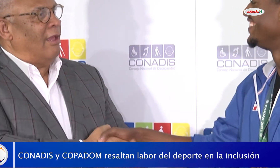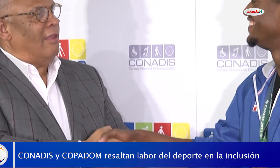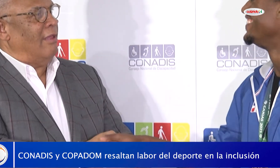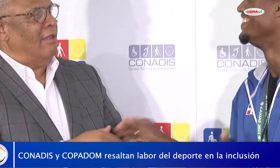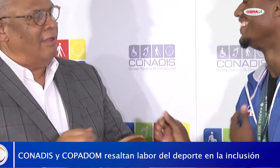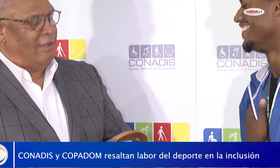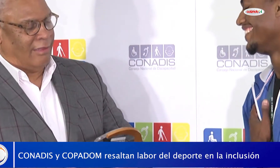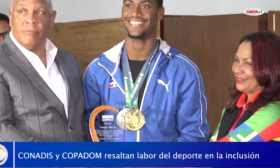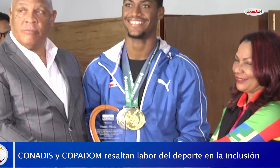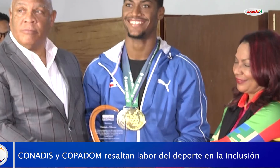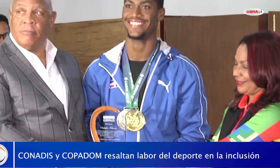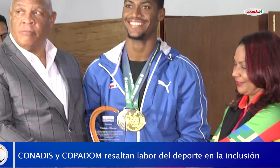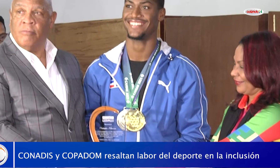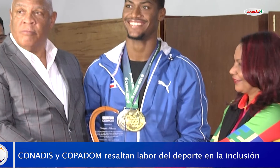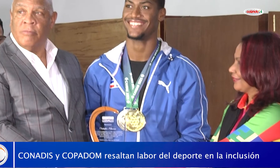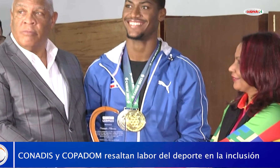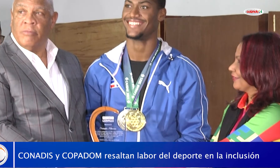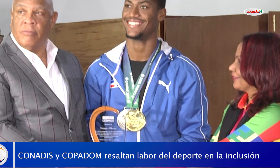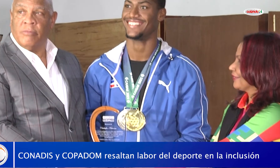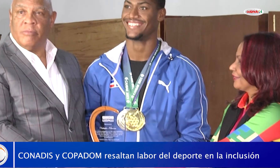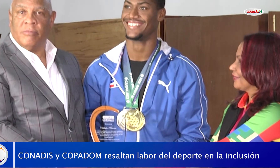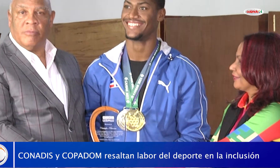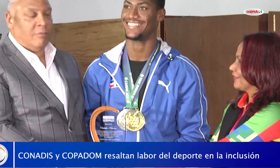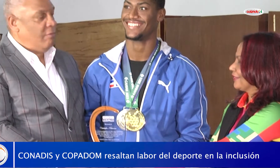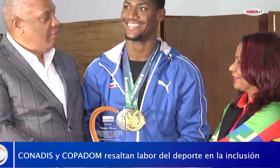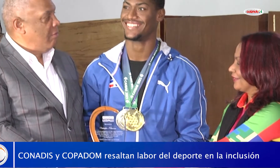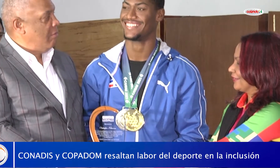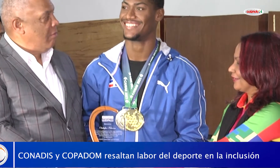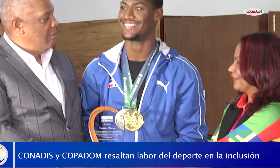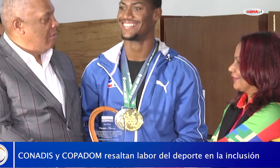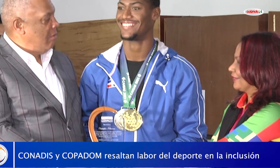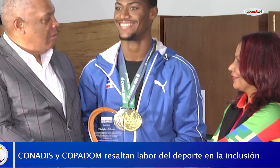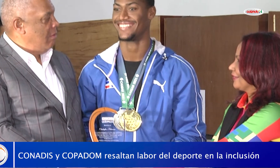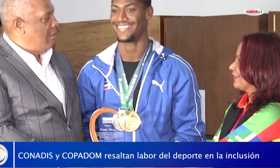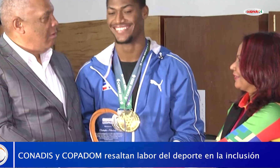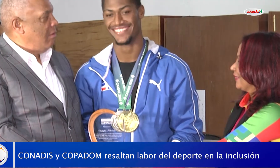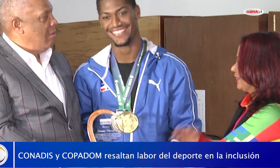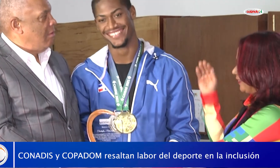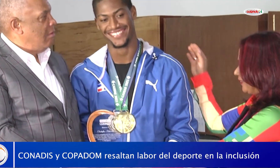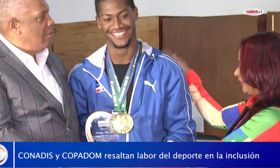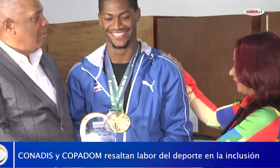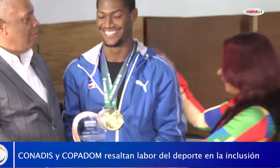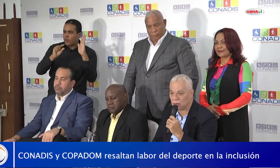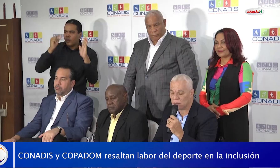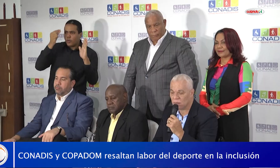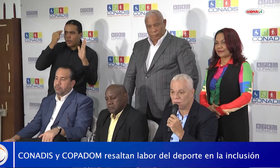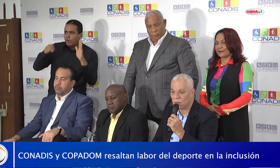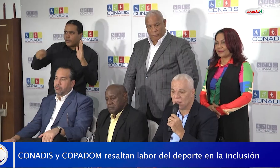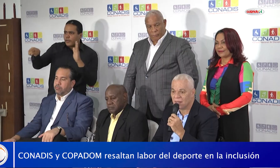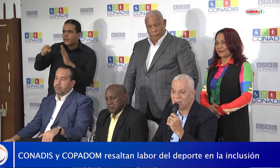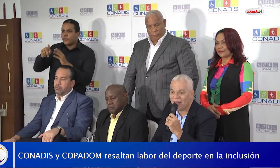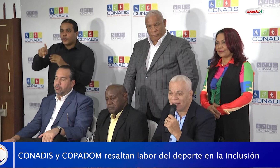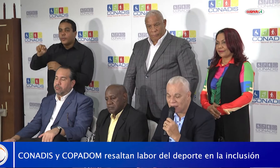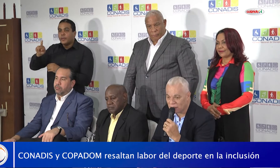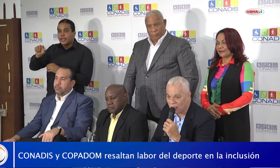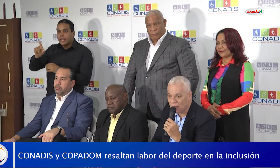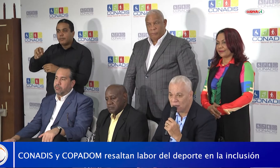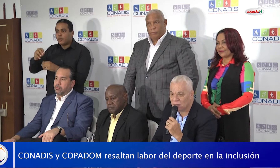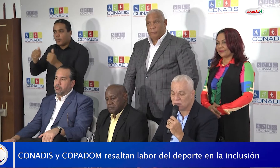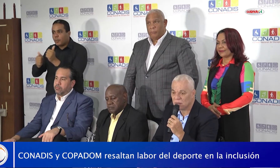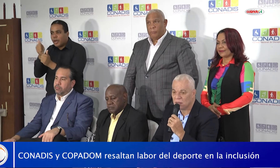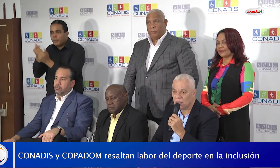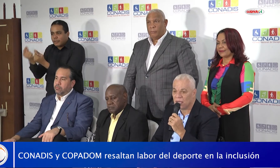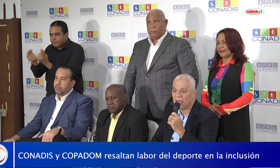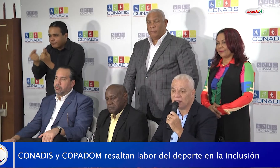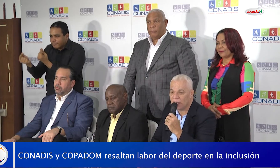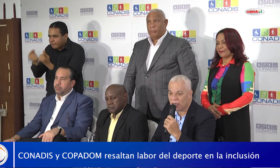ubicarnos en la agenda del gobierno para ser tomado en cuenta. De manera tal